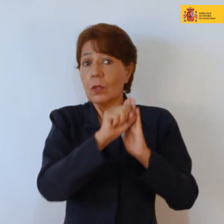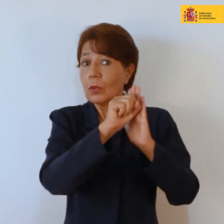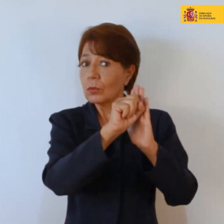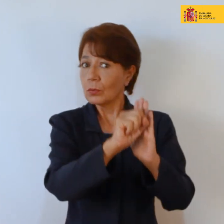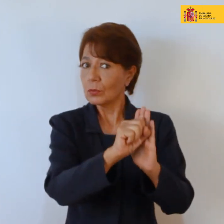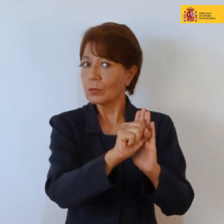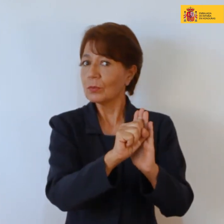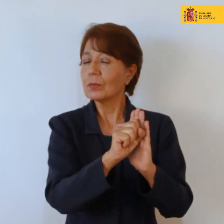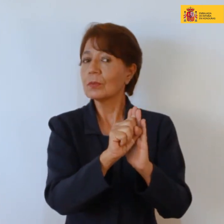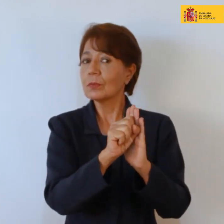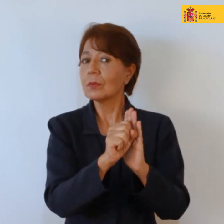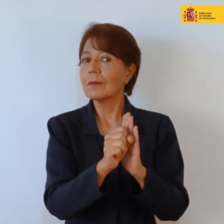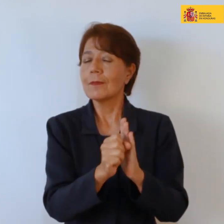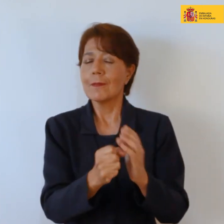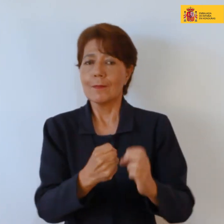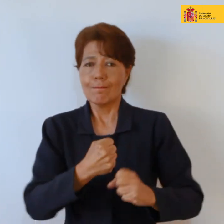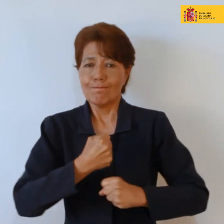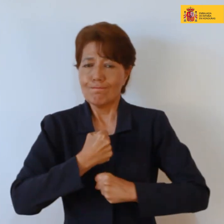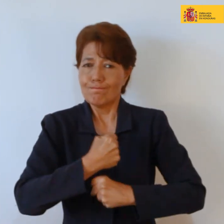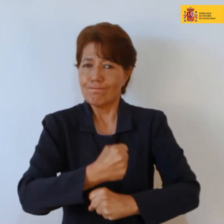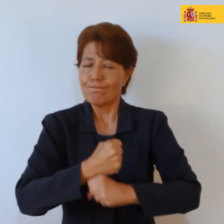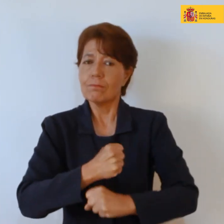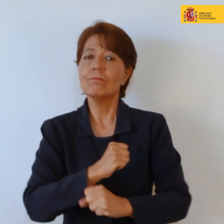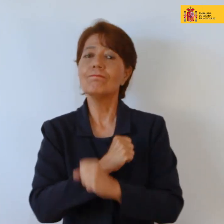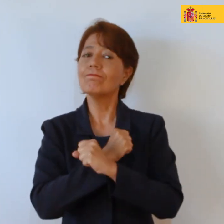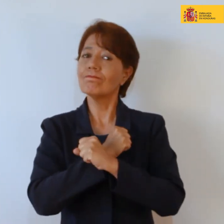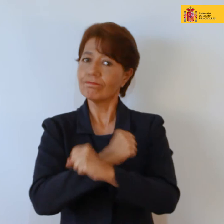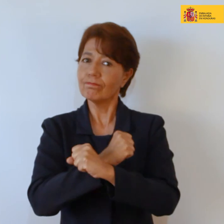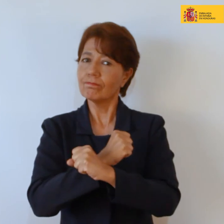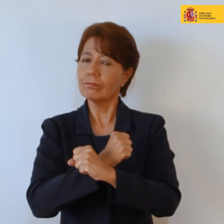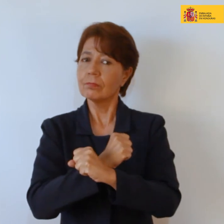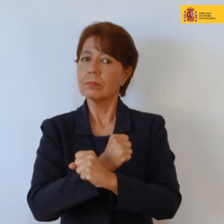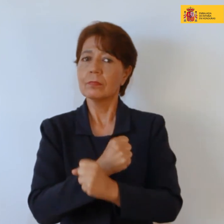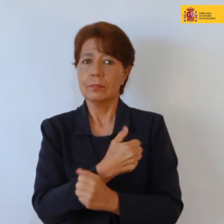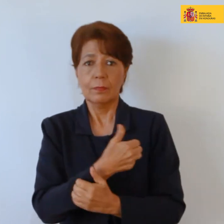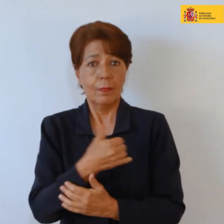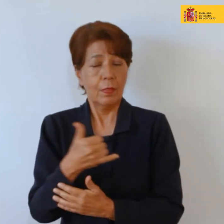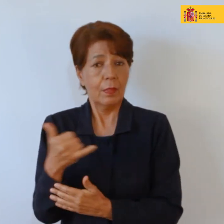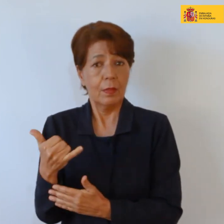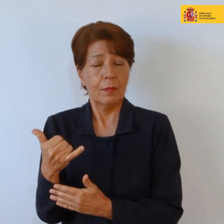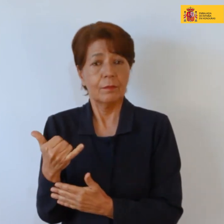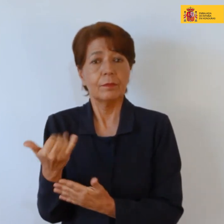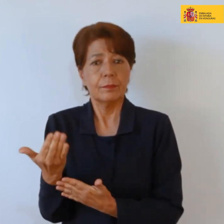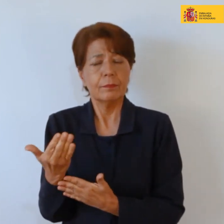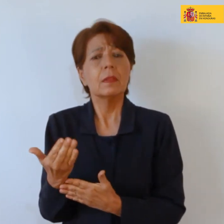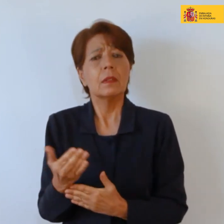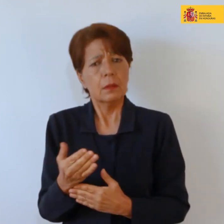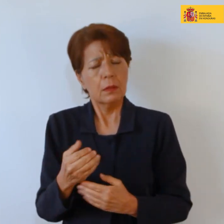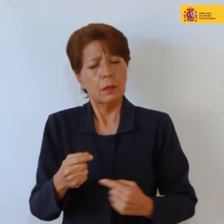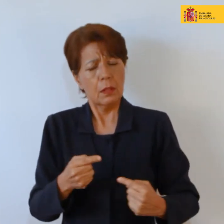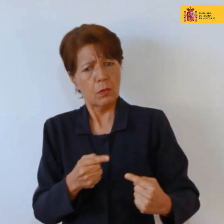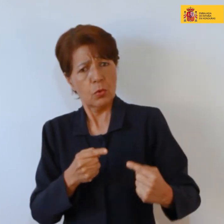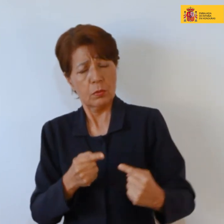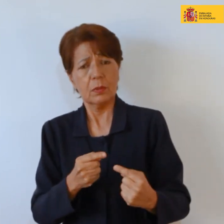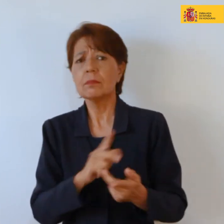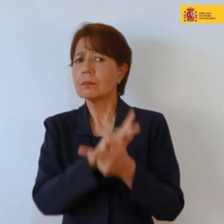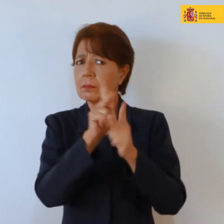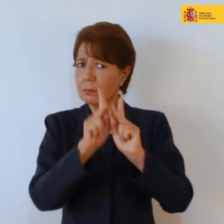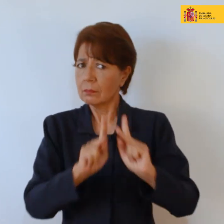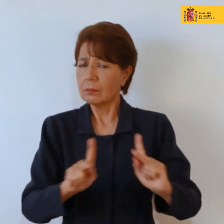de lucha y de resistencia y de lucha pacífica, ¿no? Gracias a